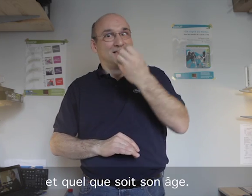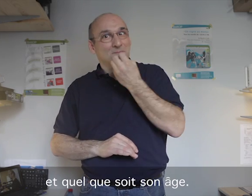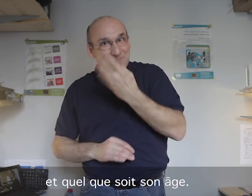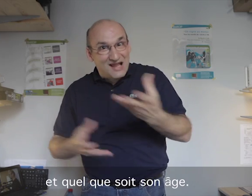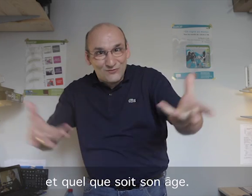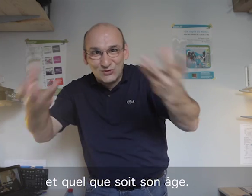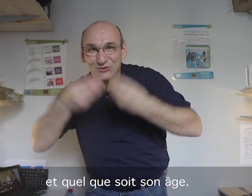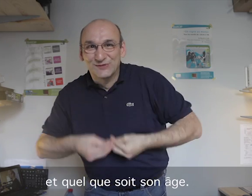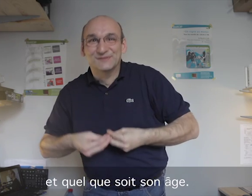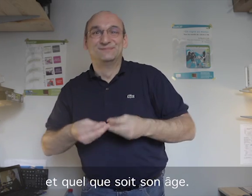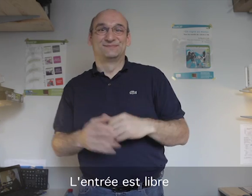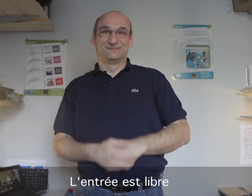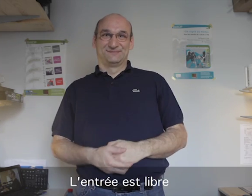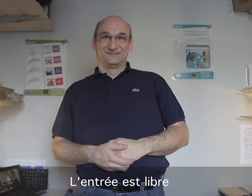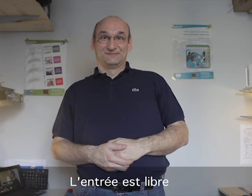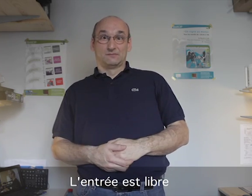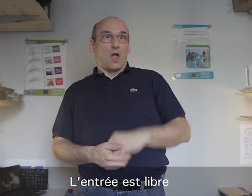que soit son âge L'entrée est libre